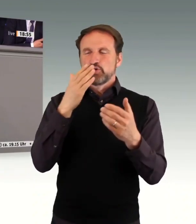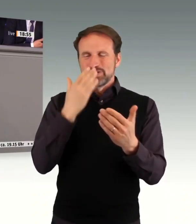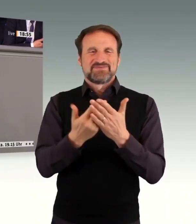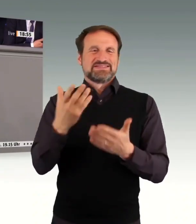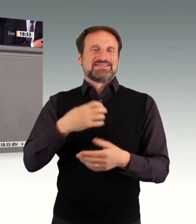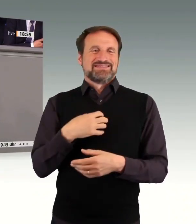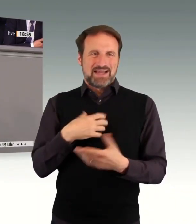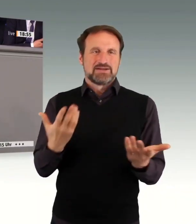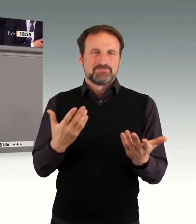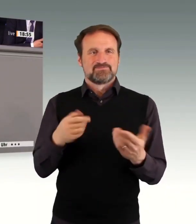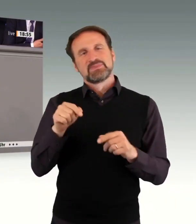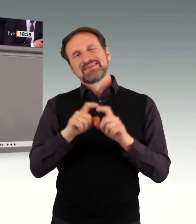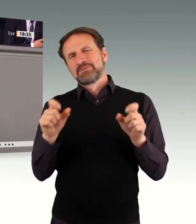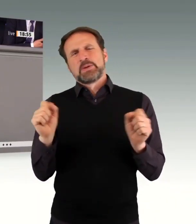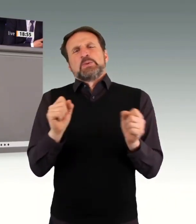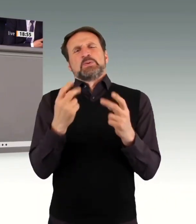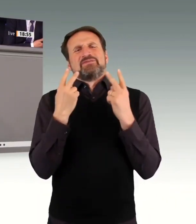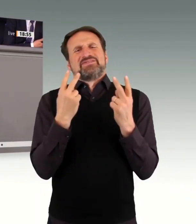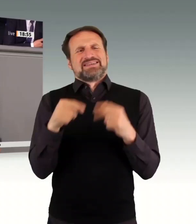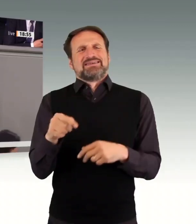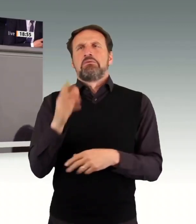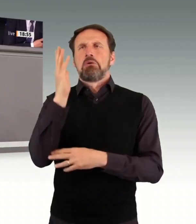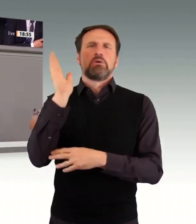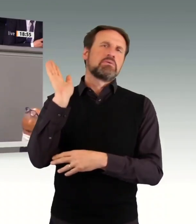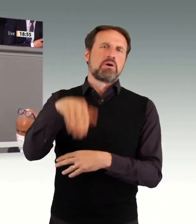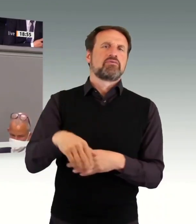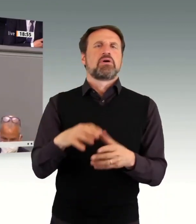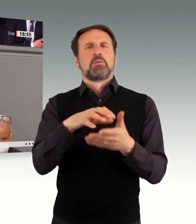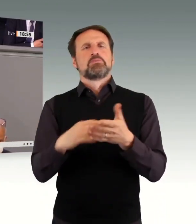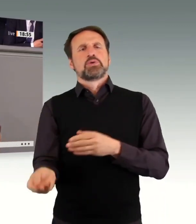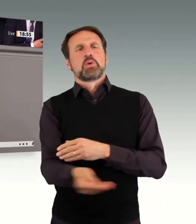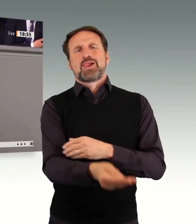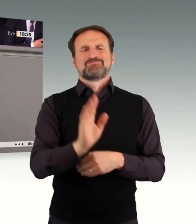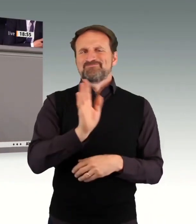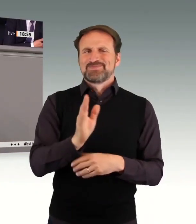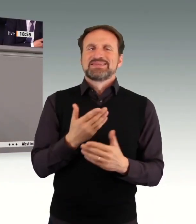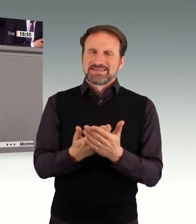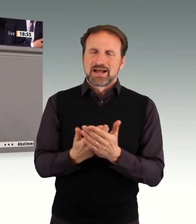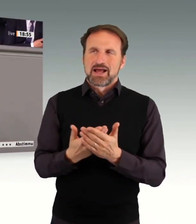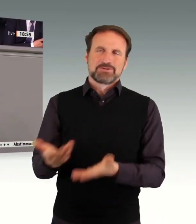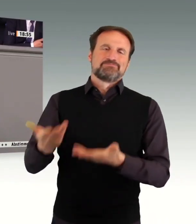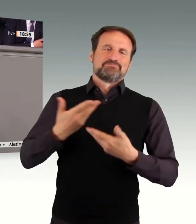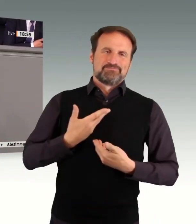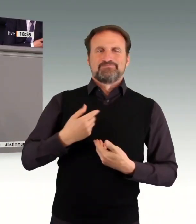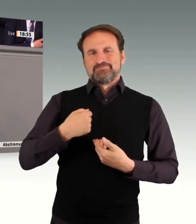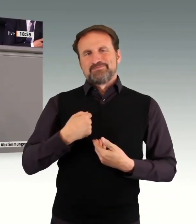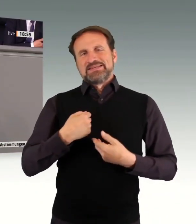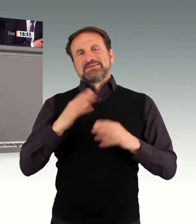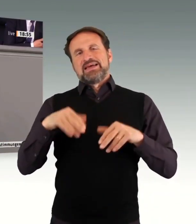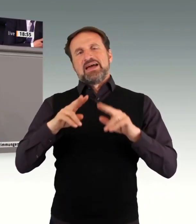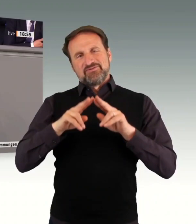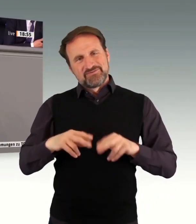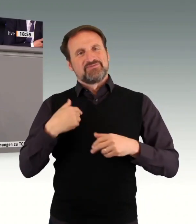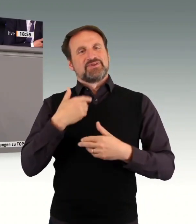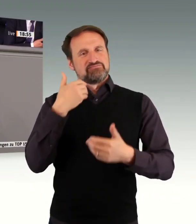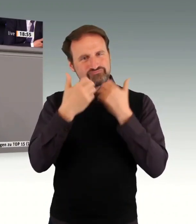Arbeitsplatz als Menschen ohne Behinderung. Und wenn wir mal an die Lockdown-Politik erinnern, muss man sagen, dass das Problem dadurch